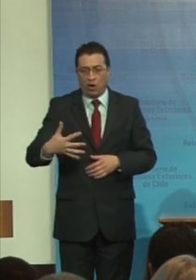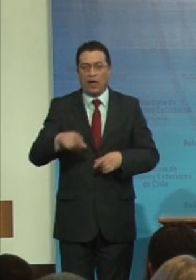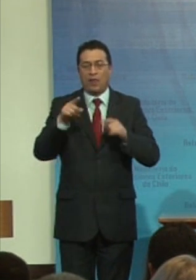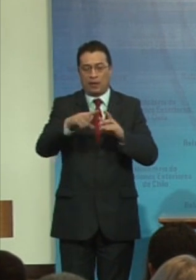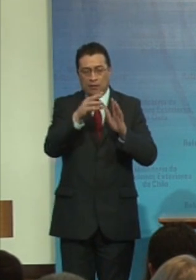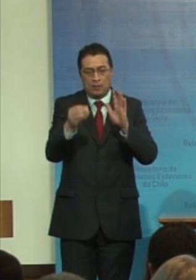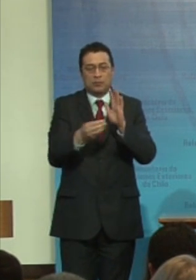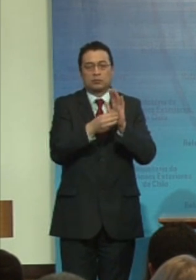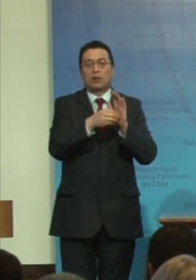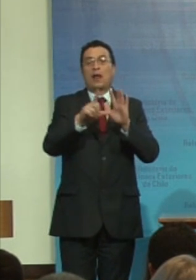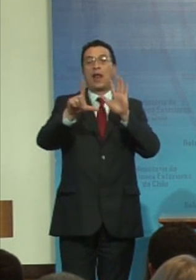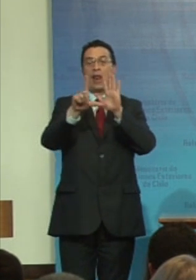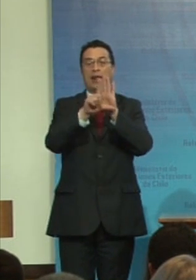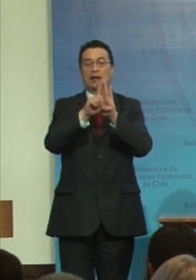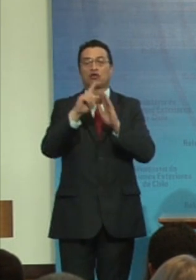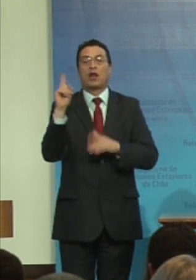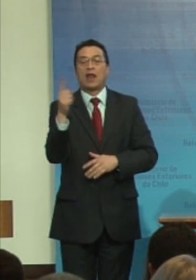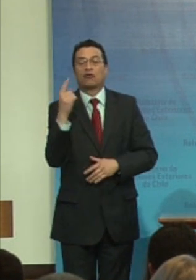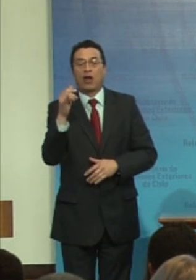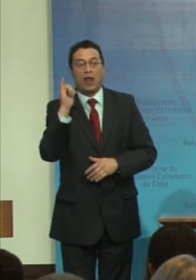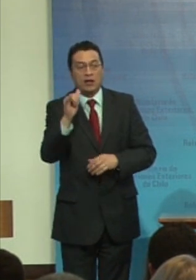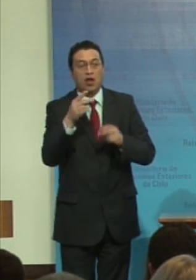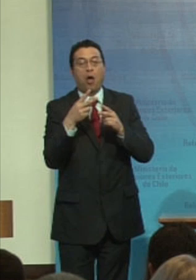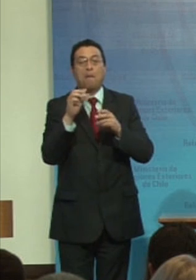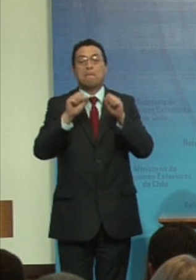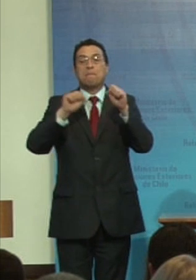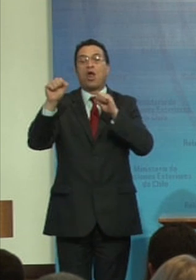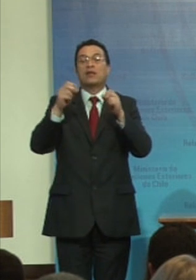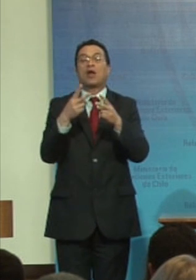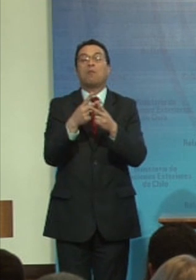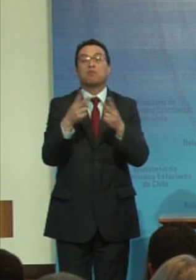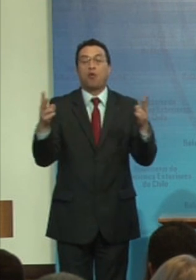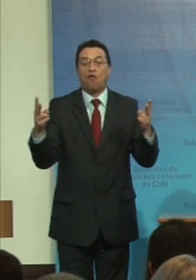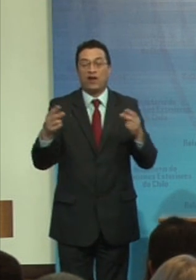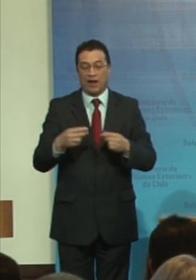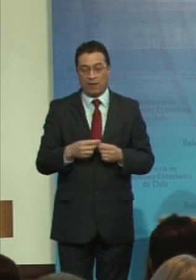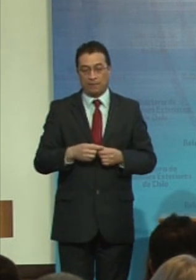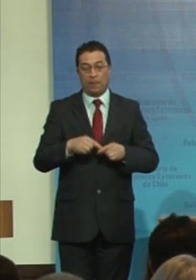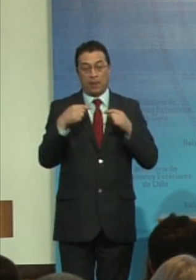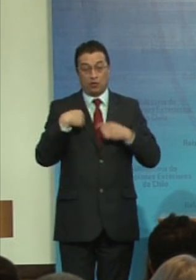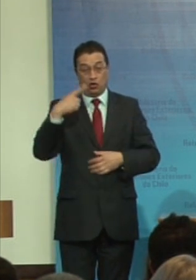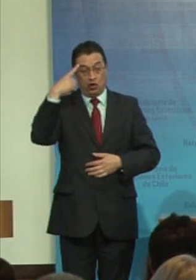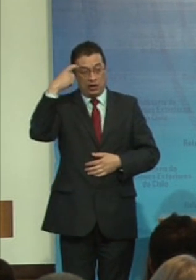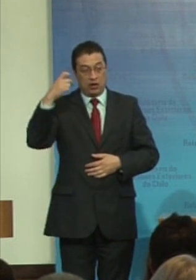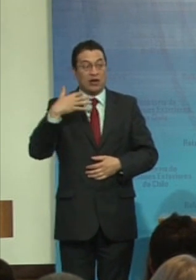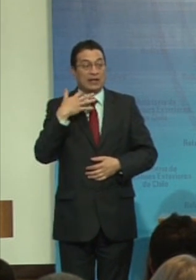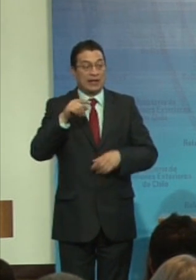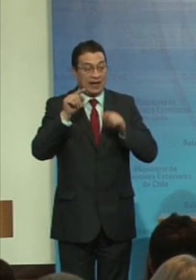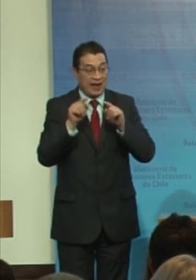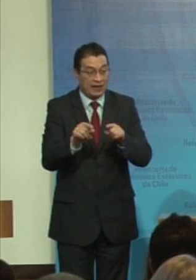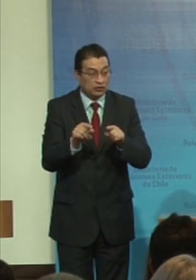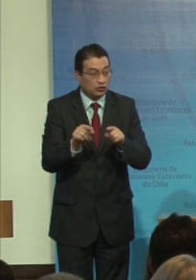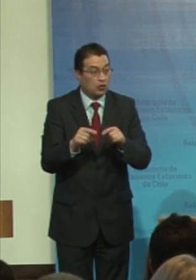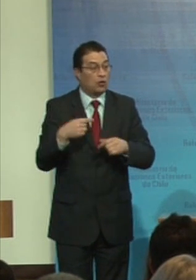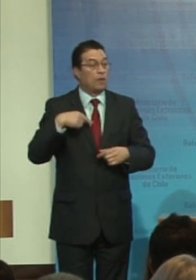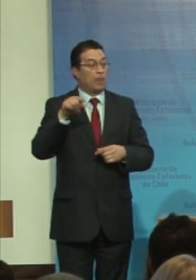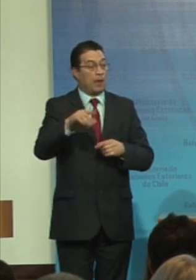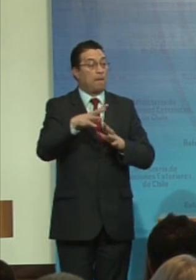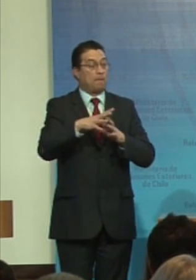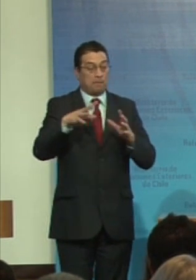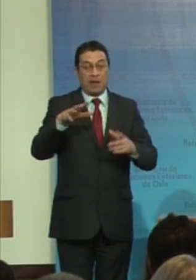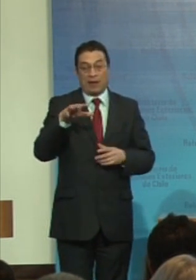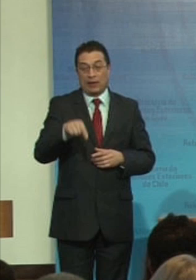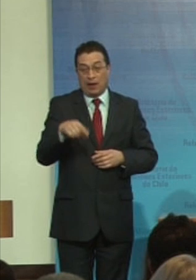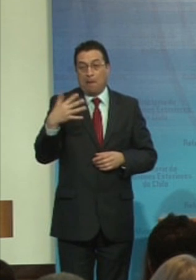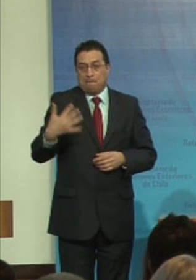la implementación de legislaciones nacionales y políticas públicas. Entonces, yo creo que esto es en gran